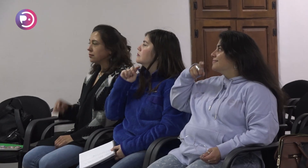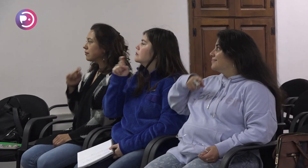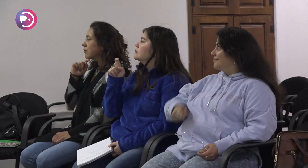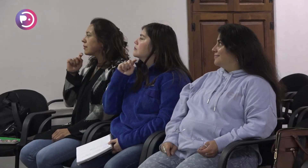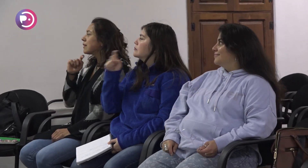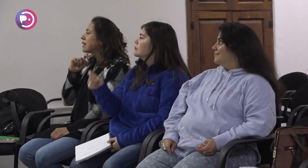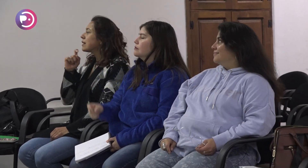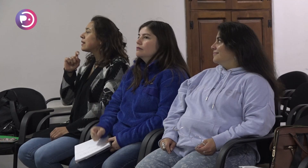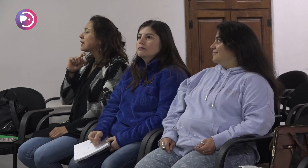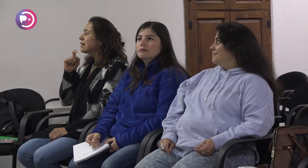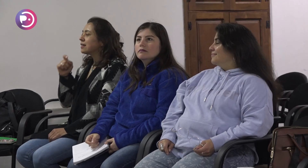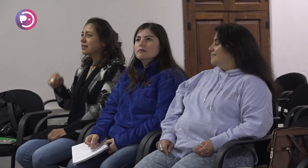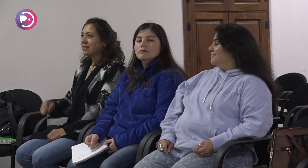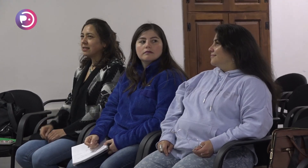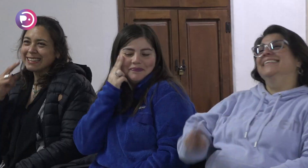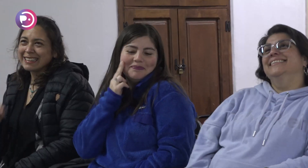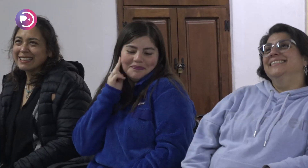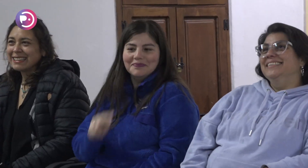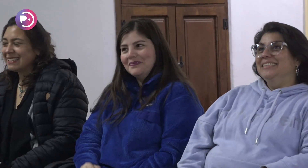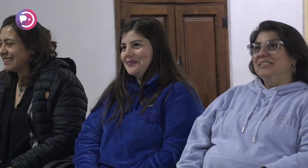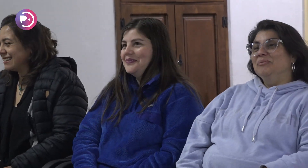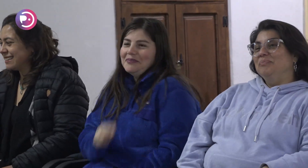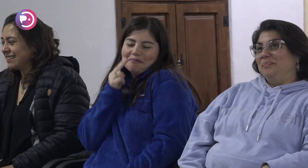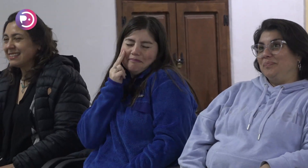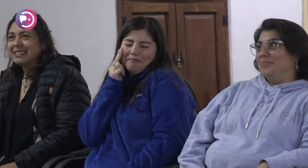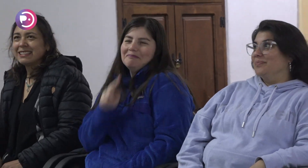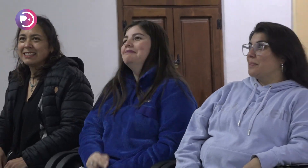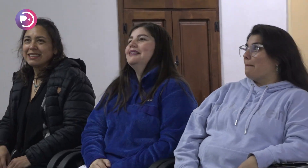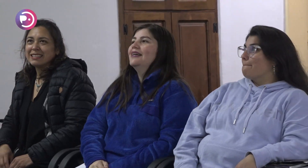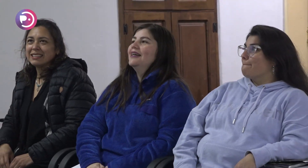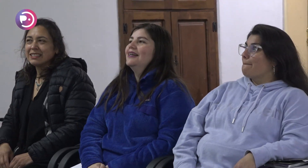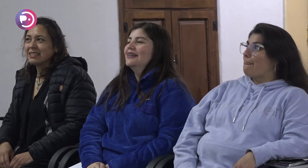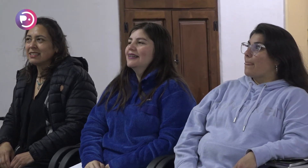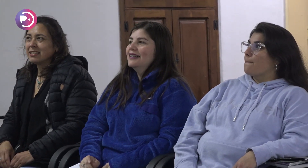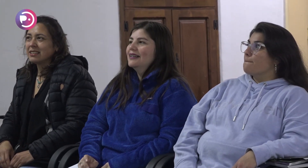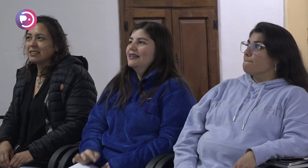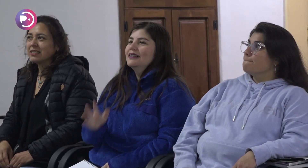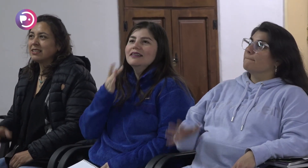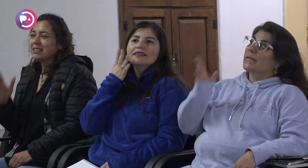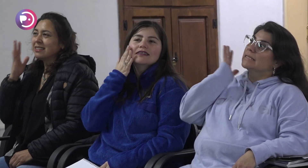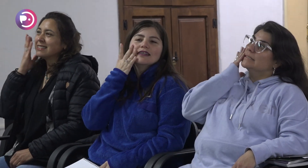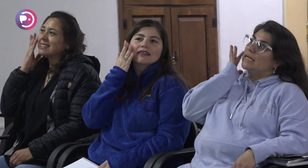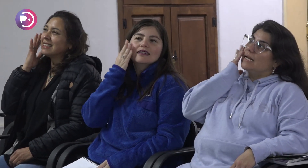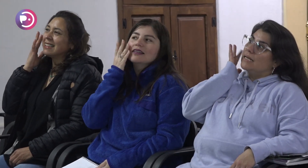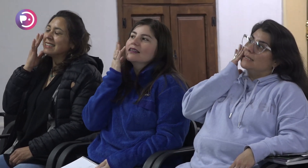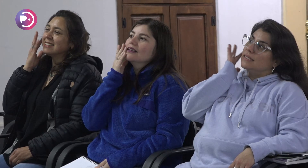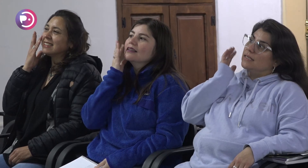brecha que hay entre las personas que nos comunicamos con